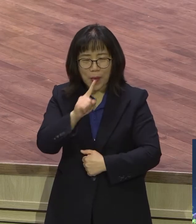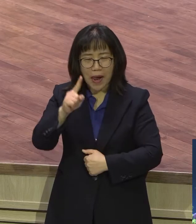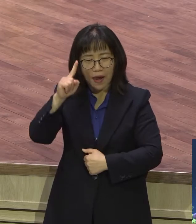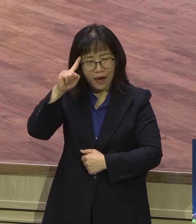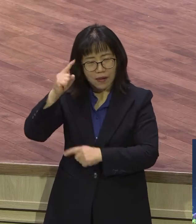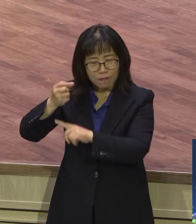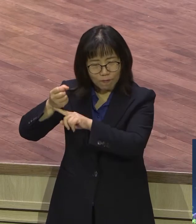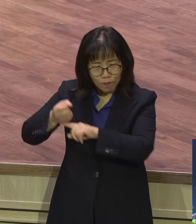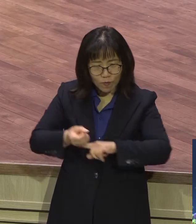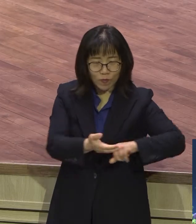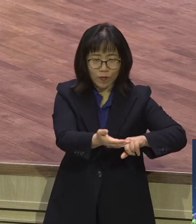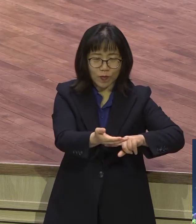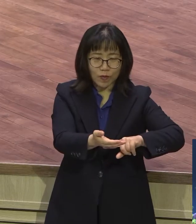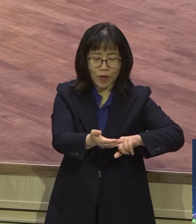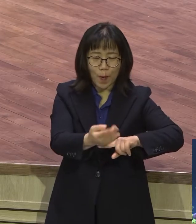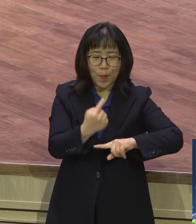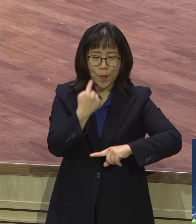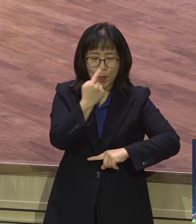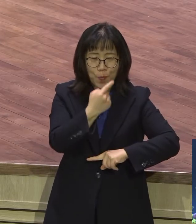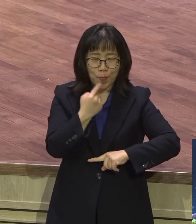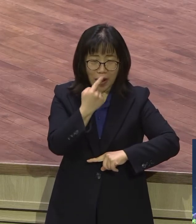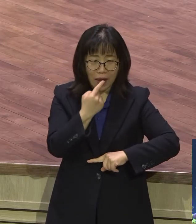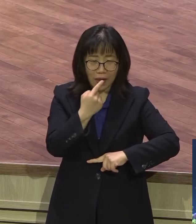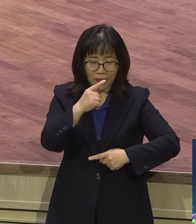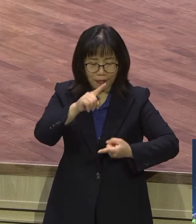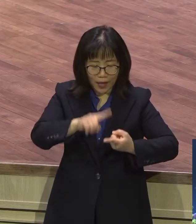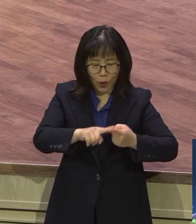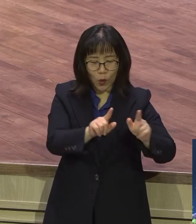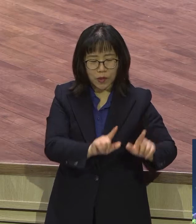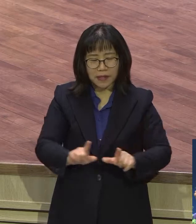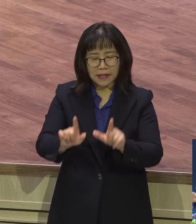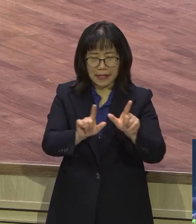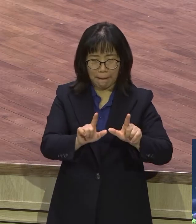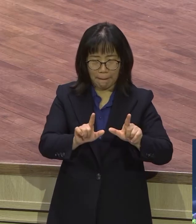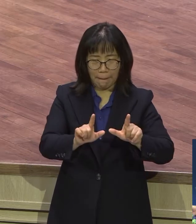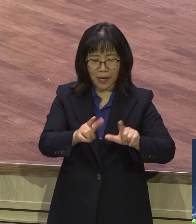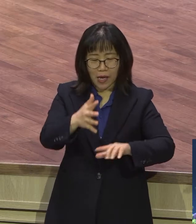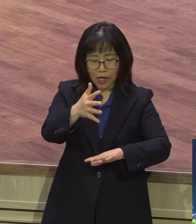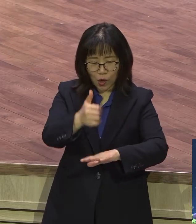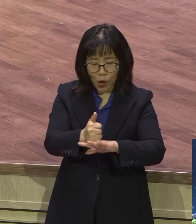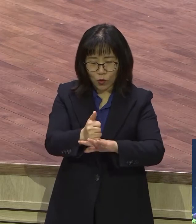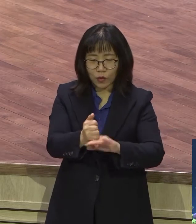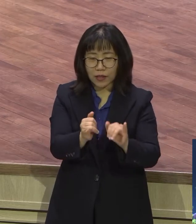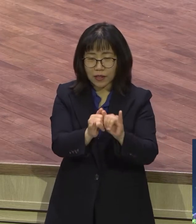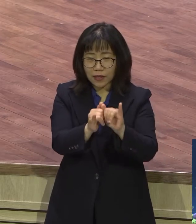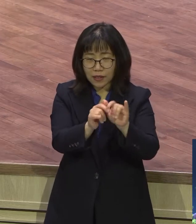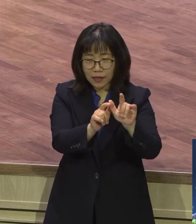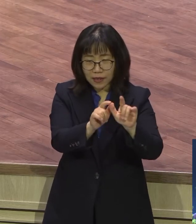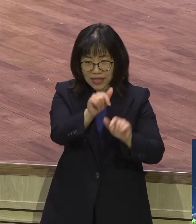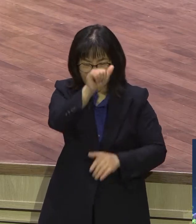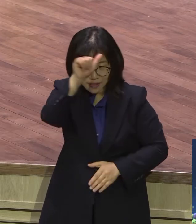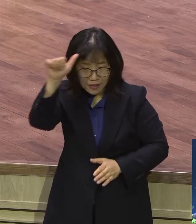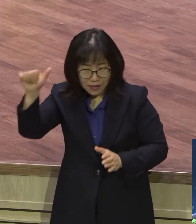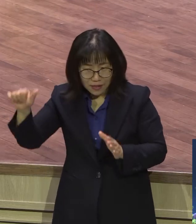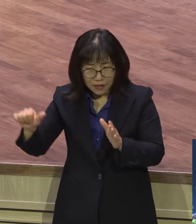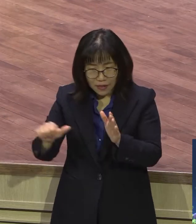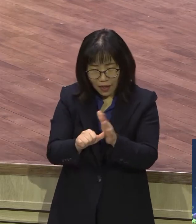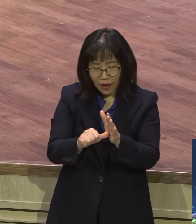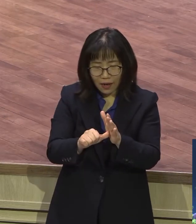말을 하게 되는 것이 삶으로 옮겨지고 삶의 인생을 결정합니다. 아주 그 말을 아주 그렇게